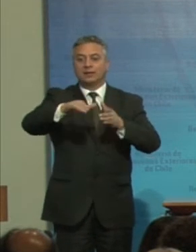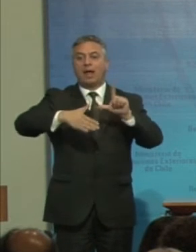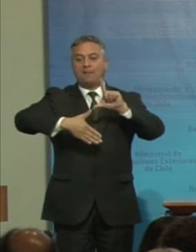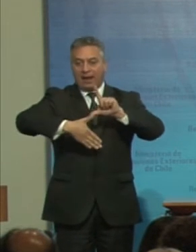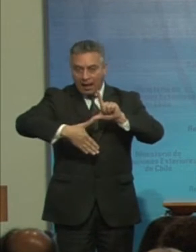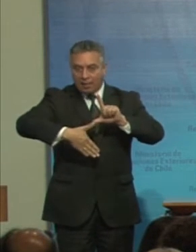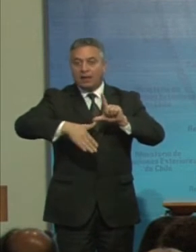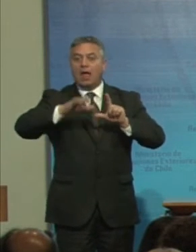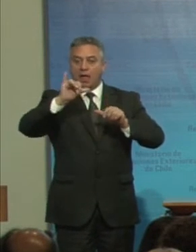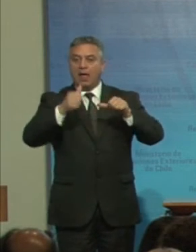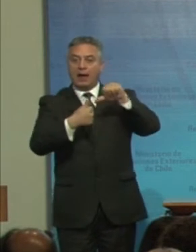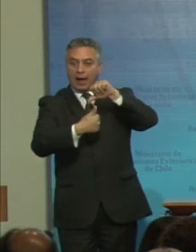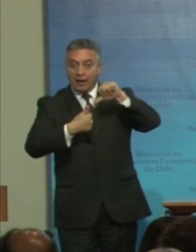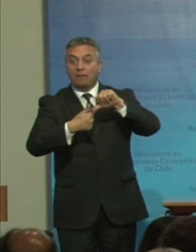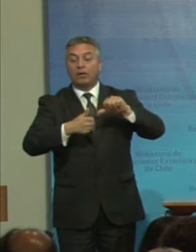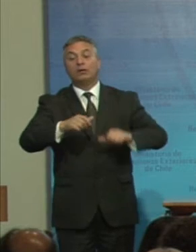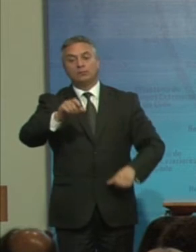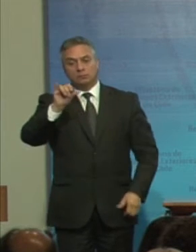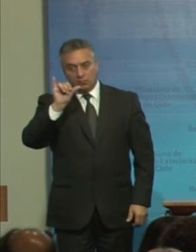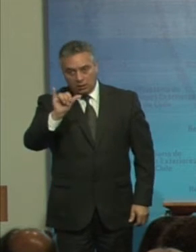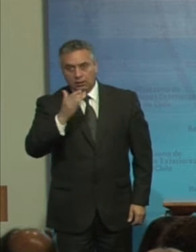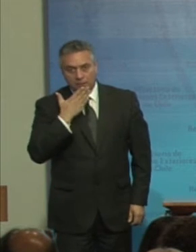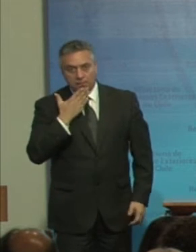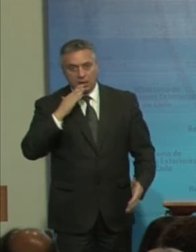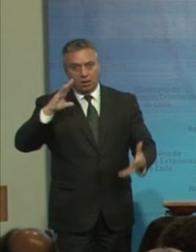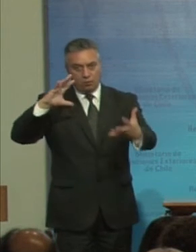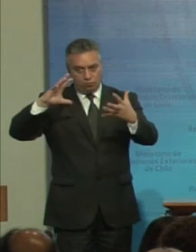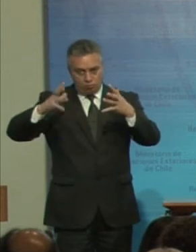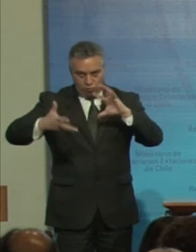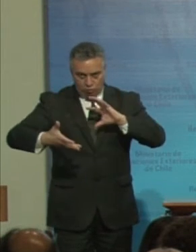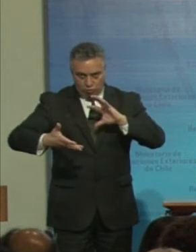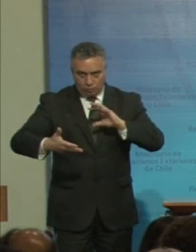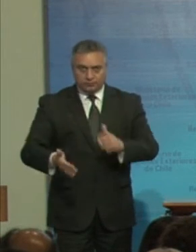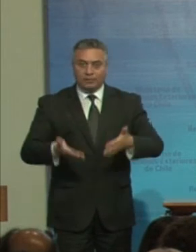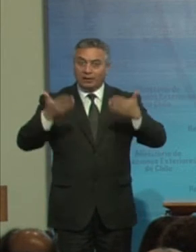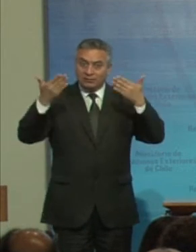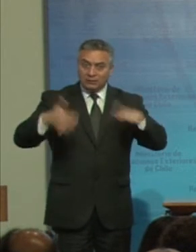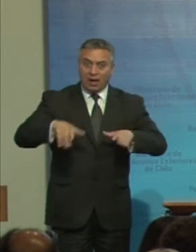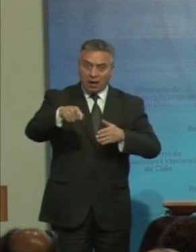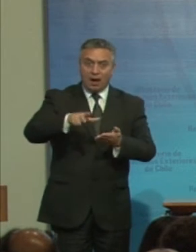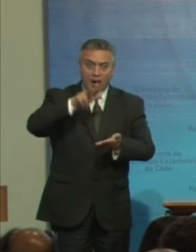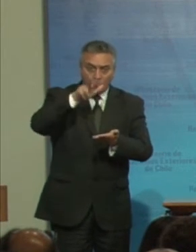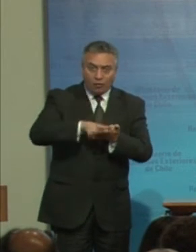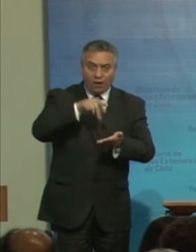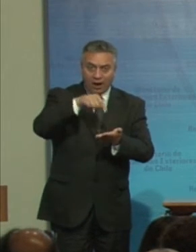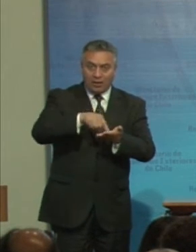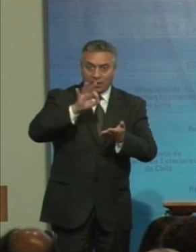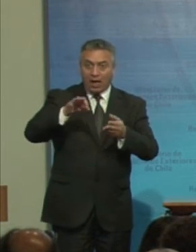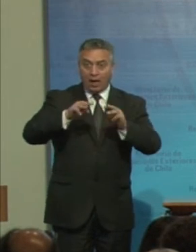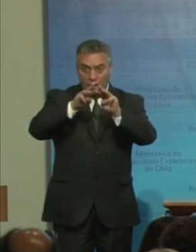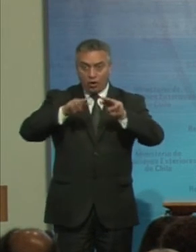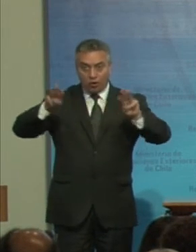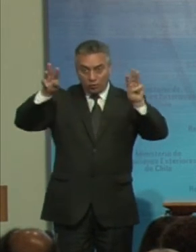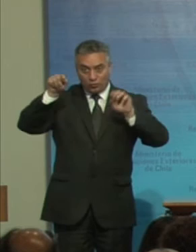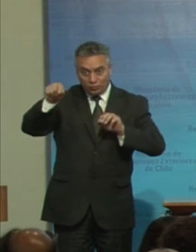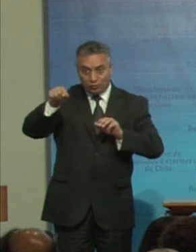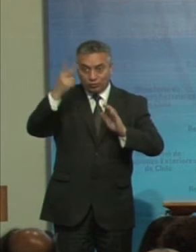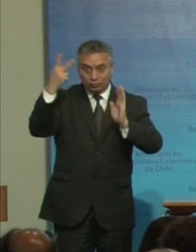Y el Caribe Y el mundo Y una vez Aprobada Esta por la Asamblea General En diciembre De 2006